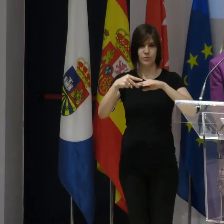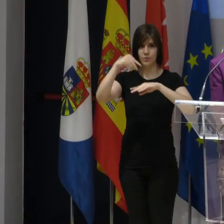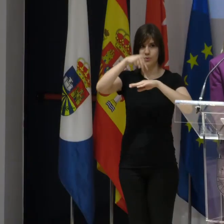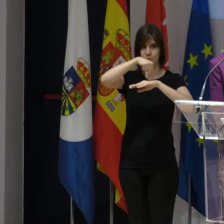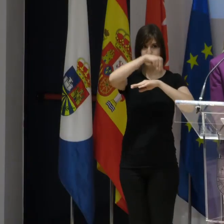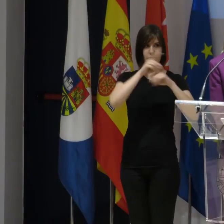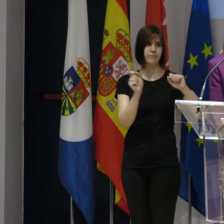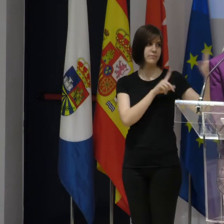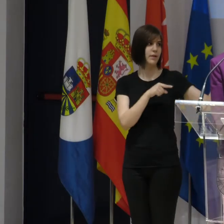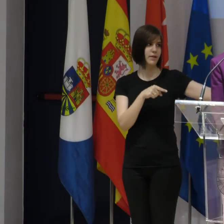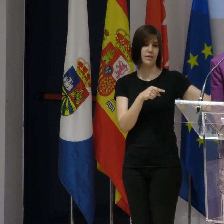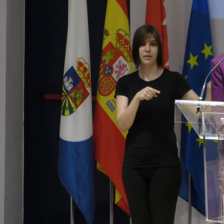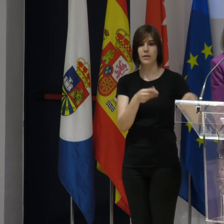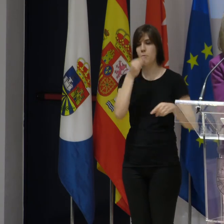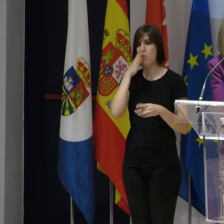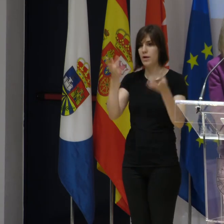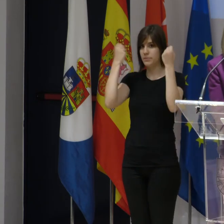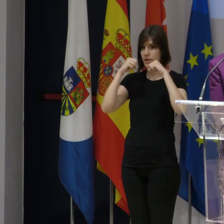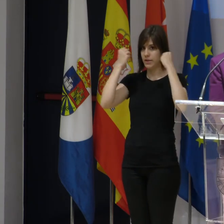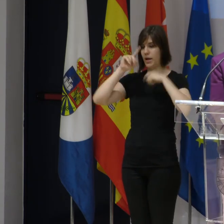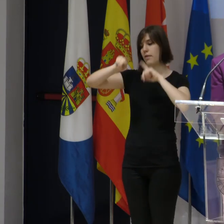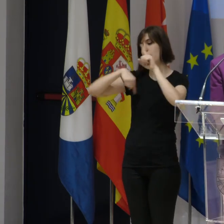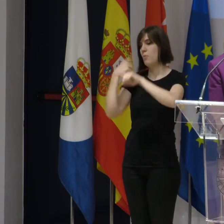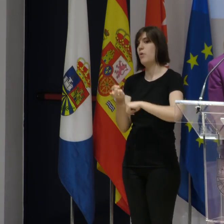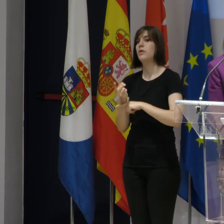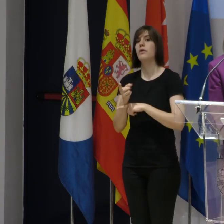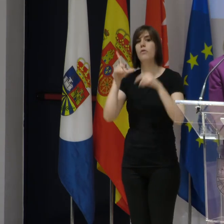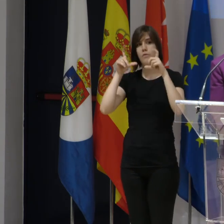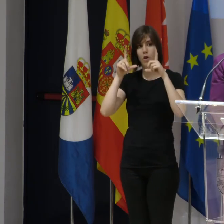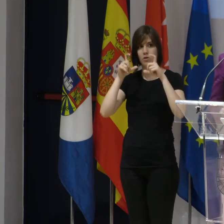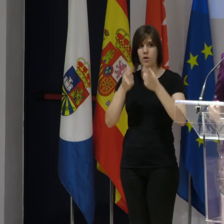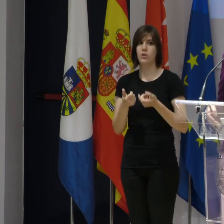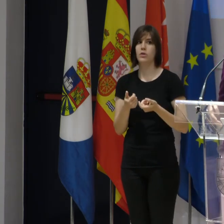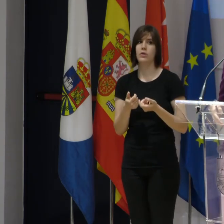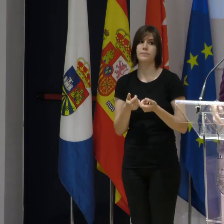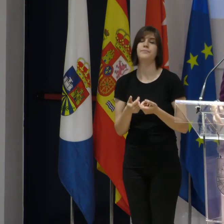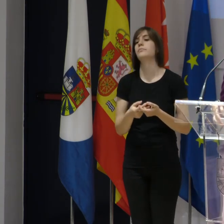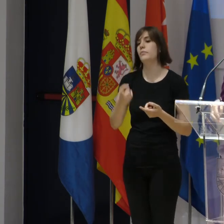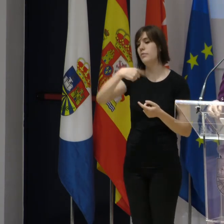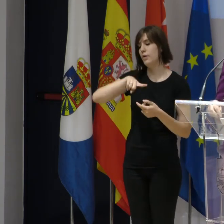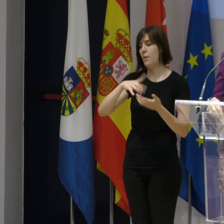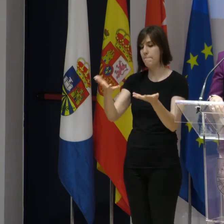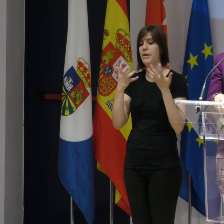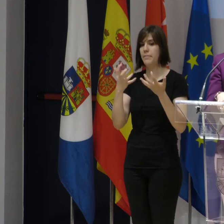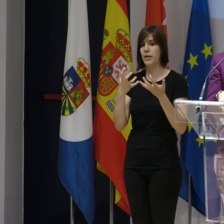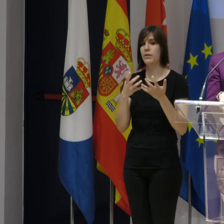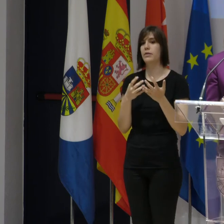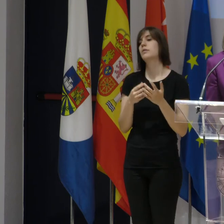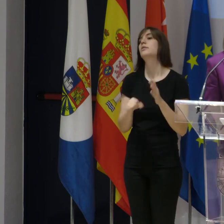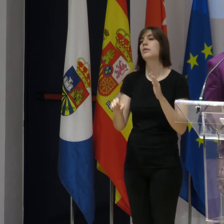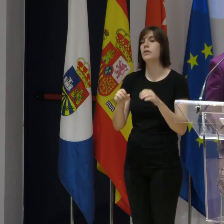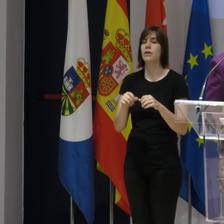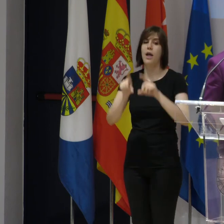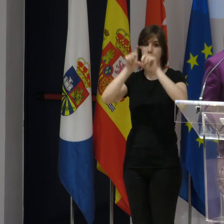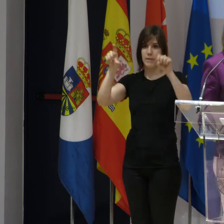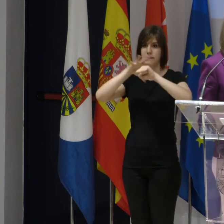los premiados con las menciones por buenas prácticas y después haremos otra foto de familia con aquellos que han sido premiados en la calidad de empresa amiga